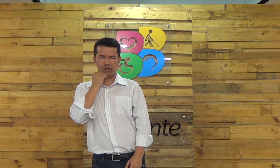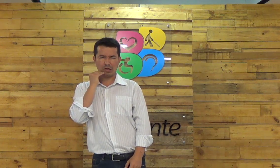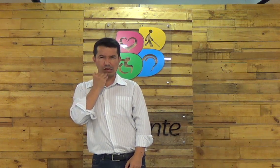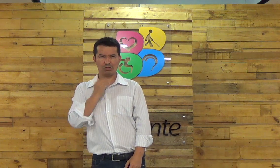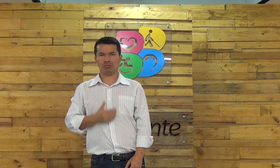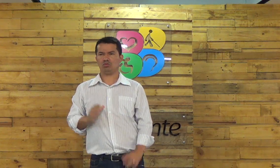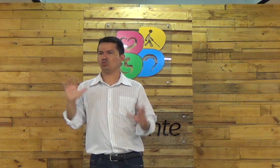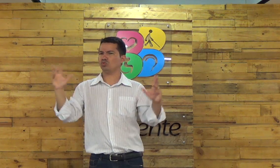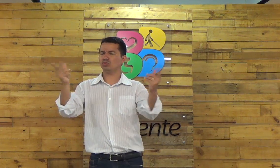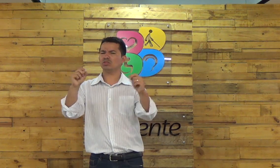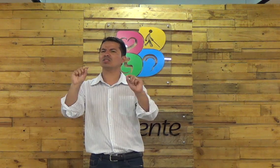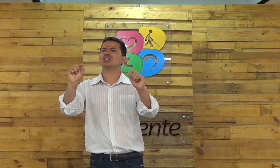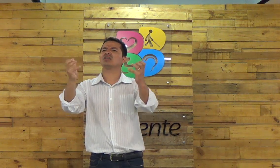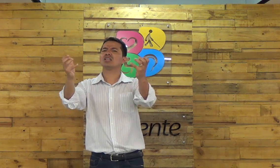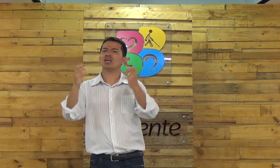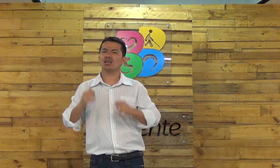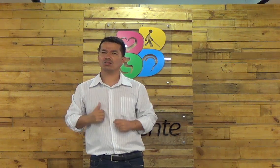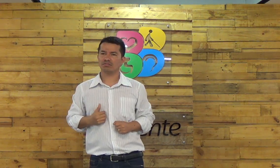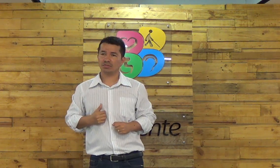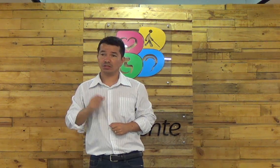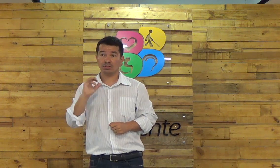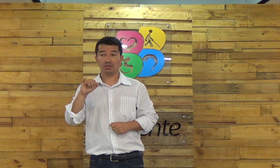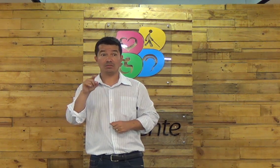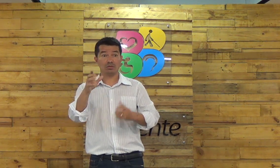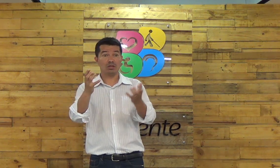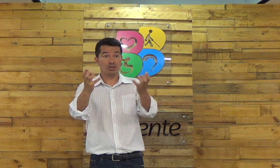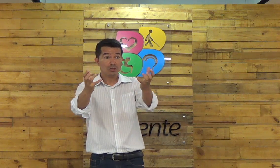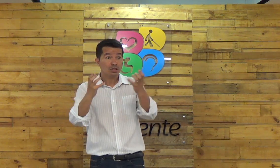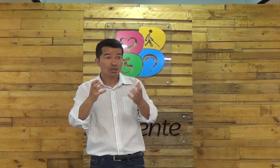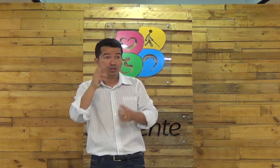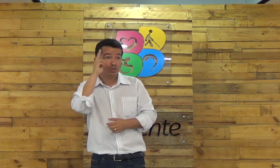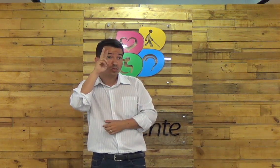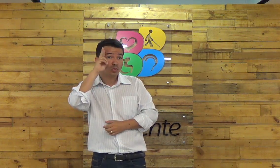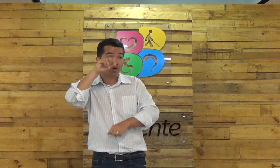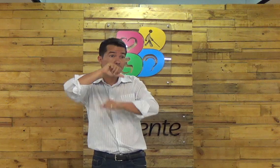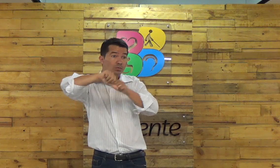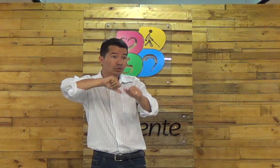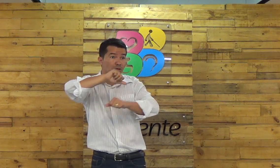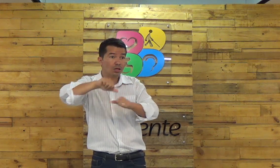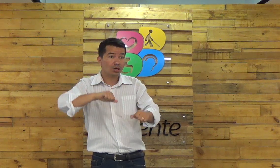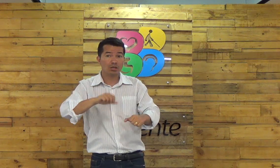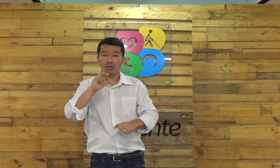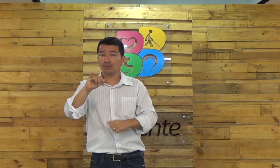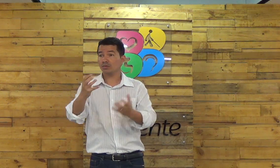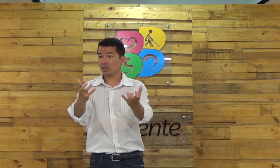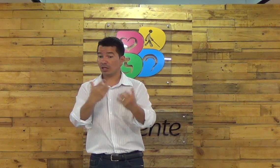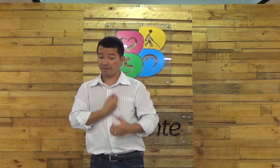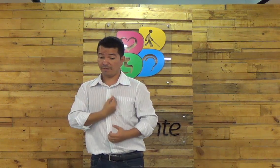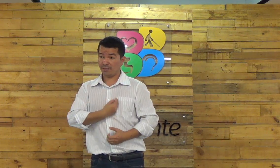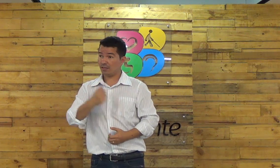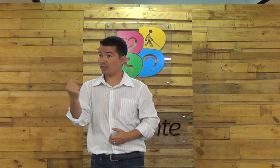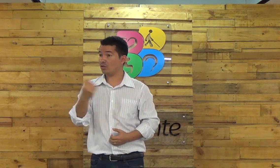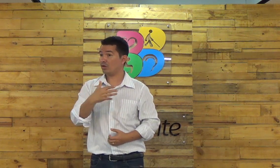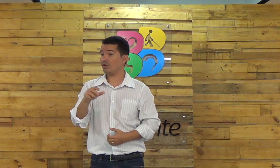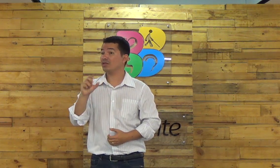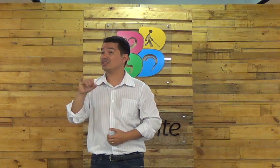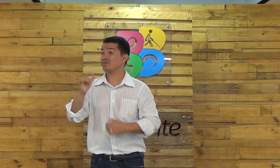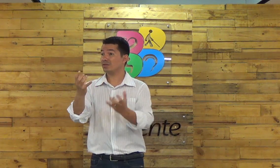que ela pare em você você quer se você quer ter uma história de vida nova se você quer que a sua história